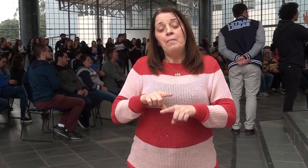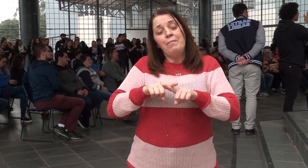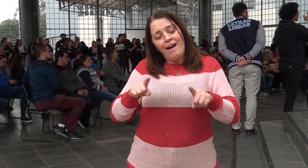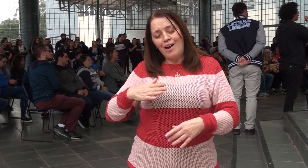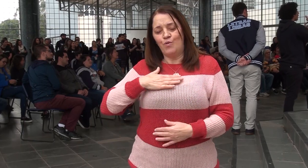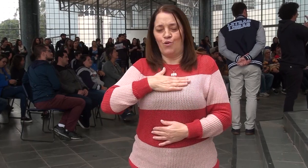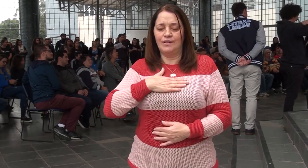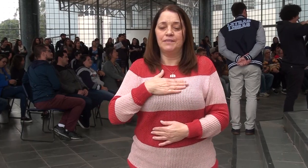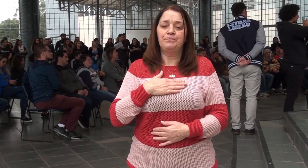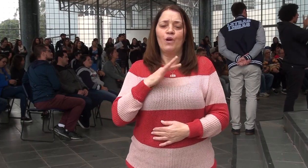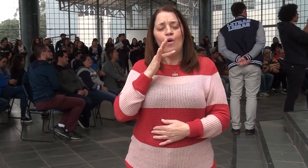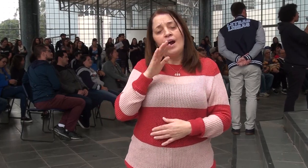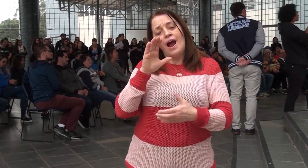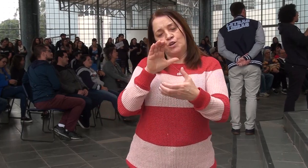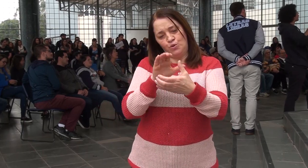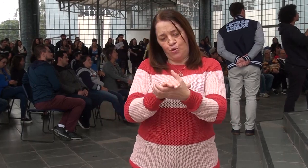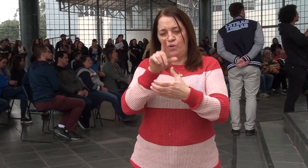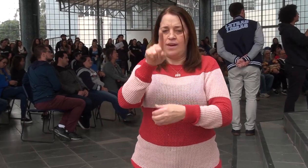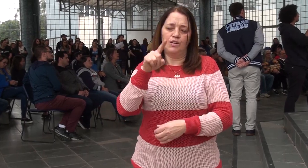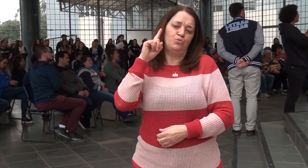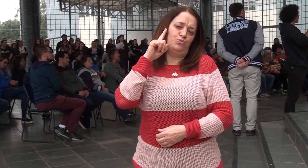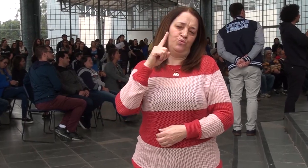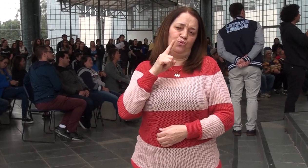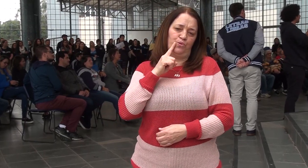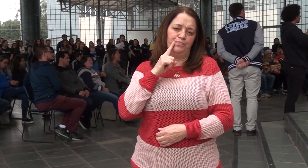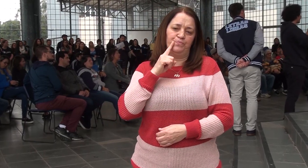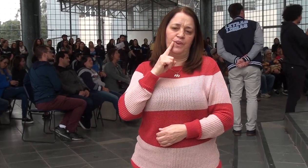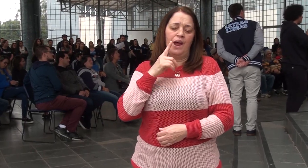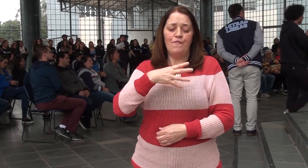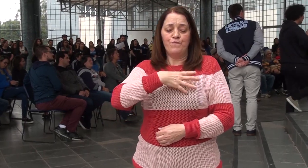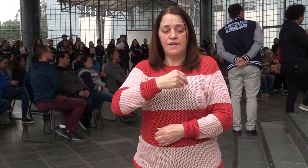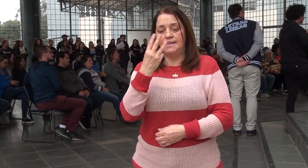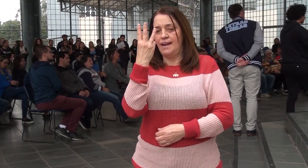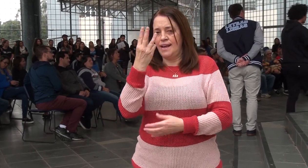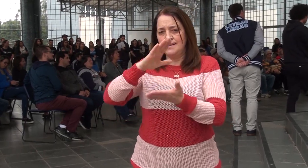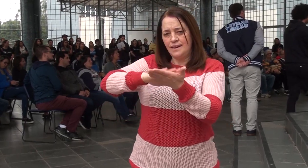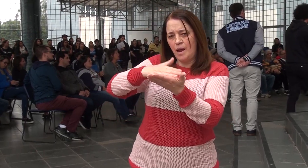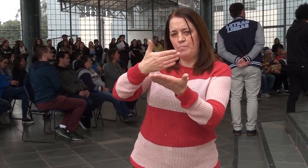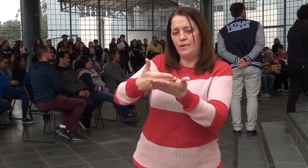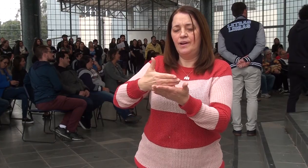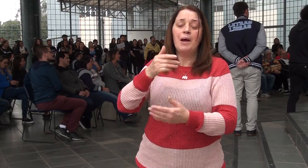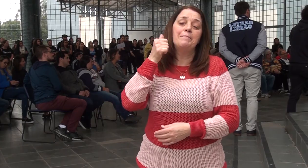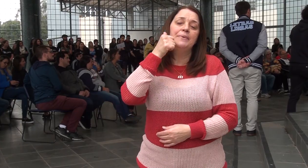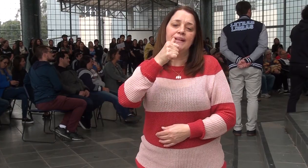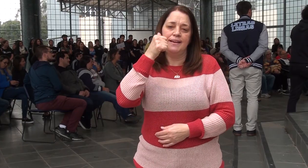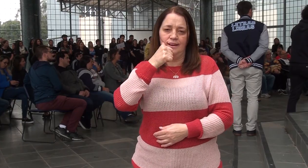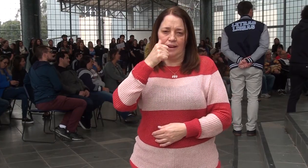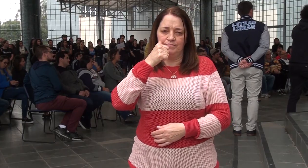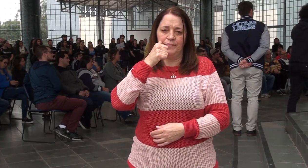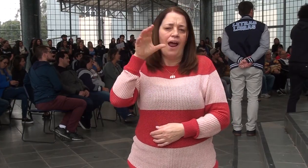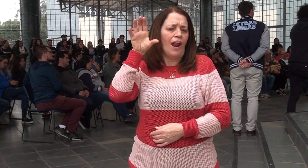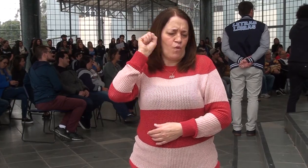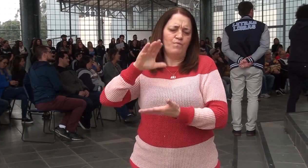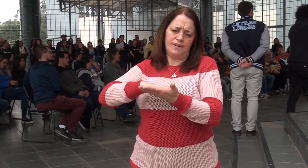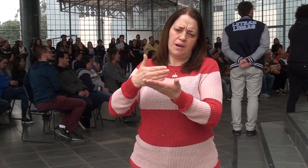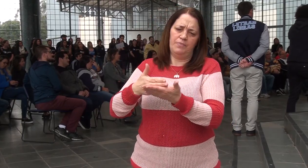Então, eu casei com um surdo. Tenho três filhas intérpretes, meninas, ouvintes, são intérpretes. Elas me ajudam, me